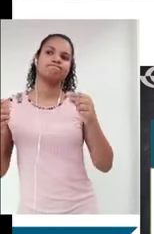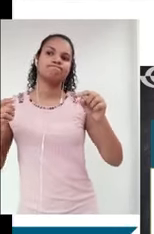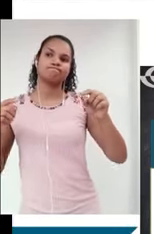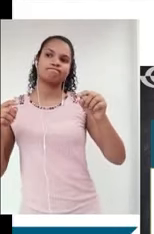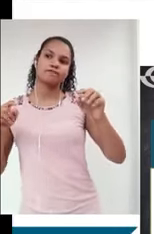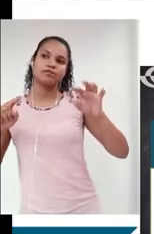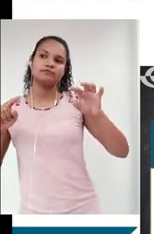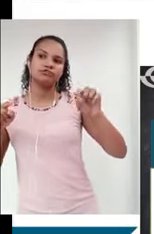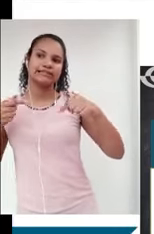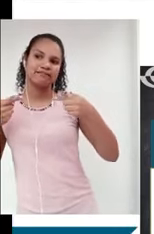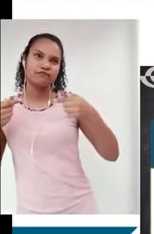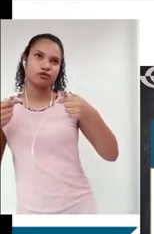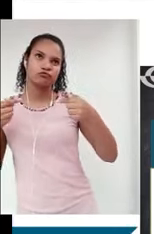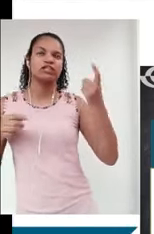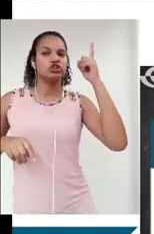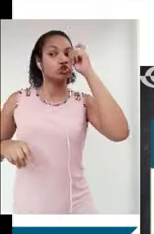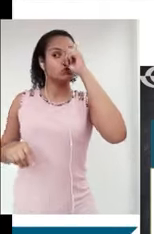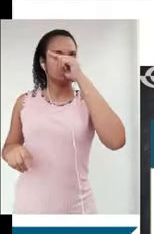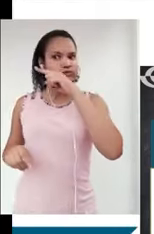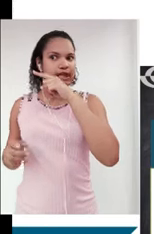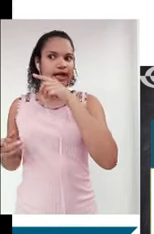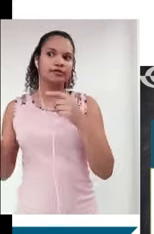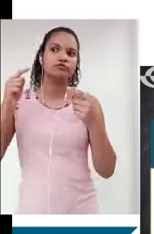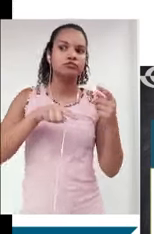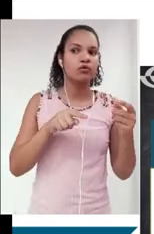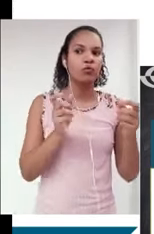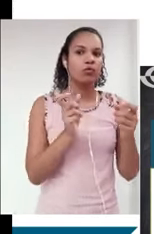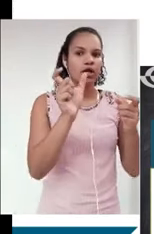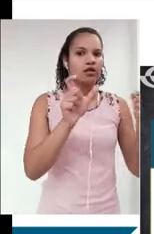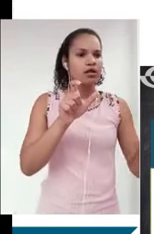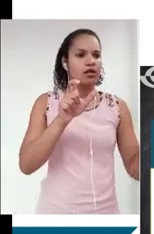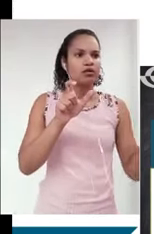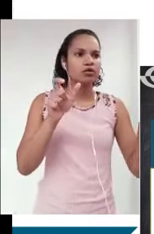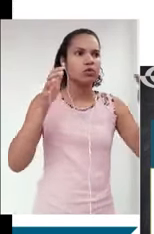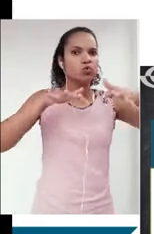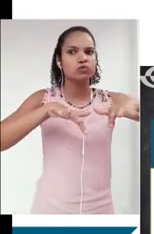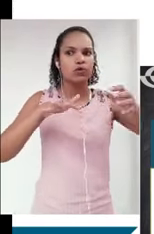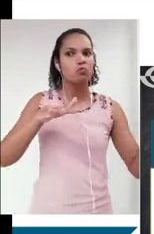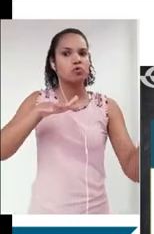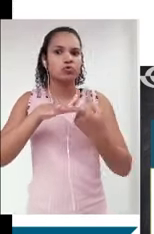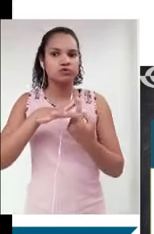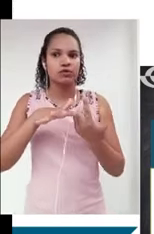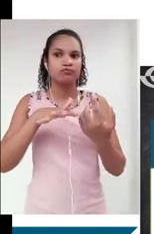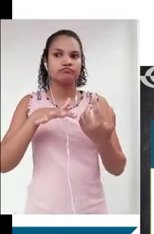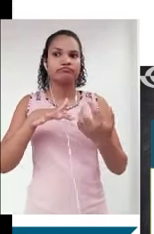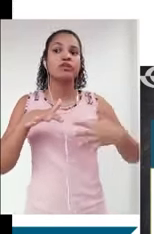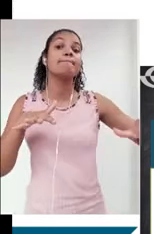desafios no processo de incluir, incluir quem? Portadores de síndrome de Down em qual ambiente? O ambiente das escolas